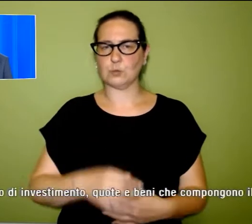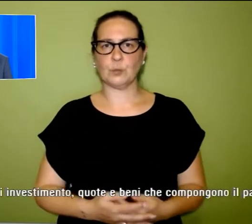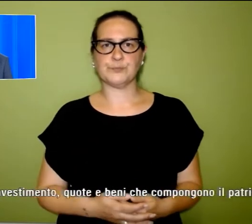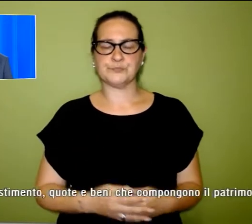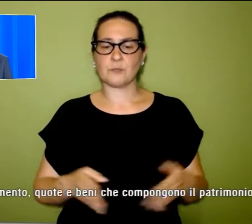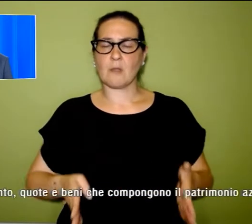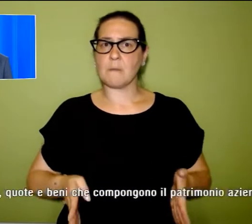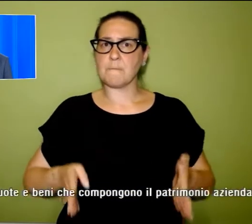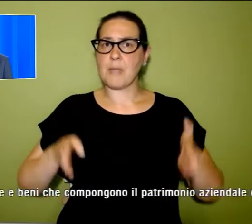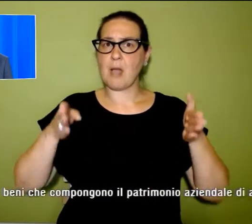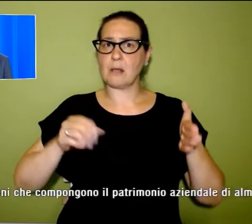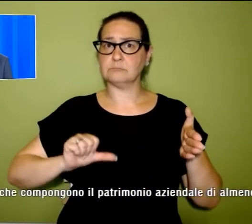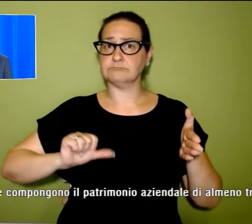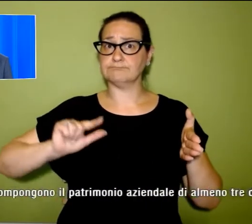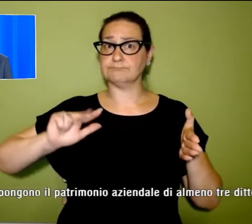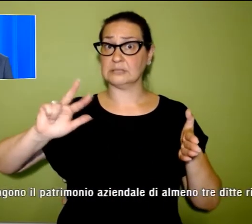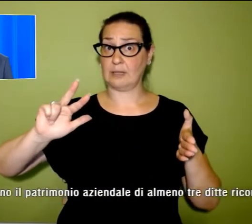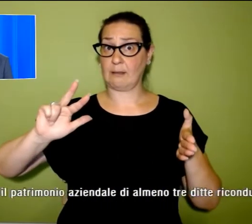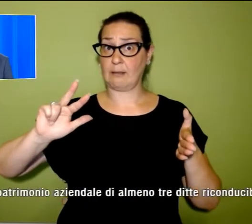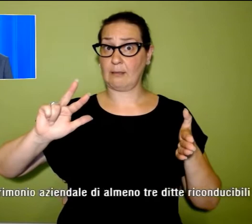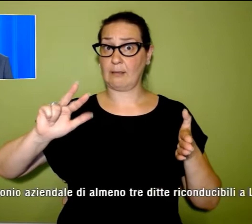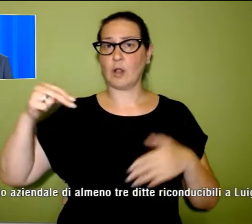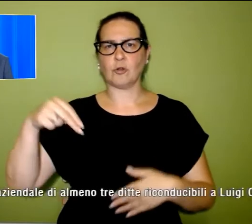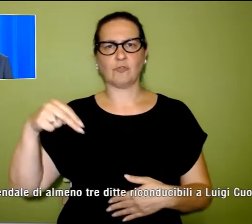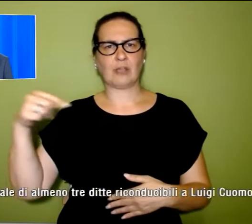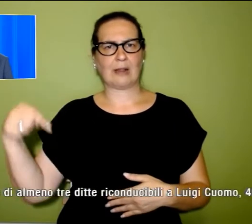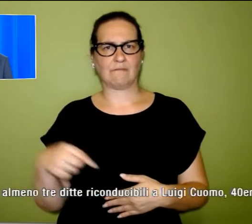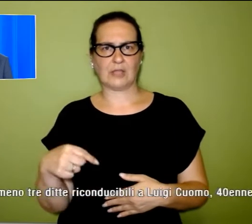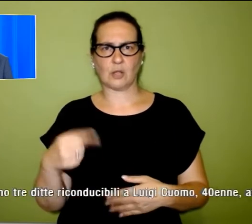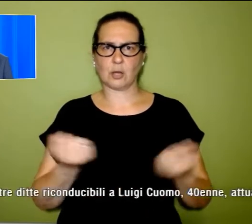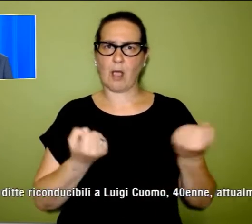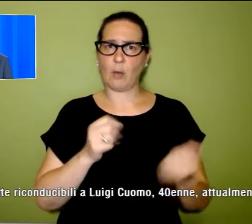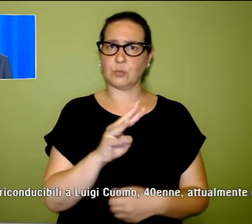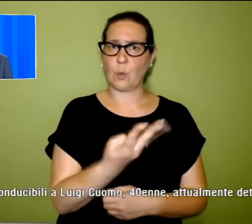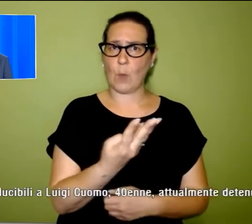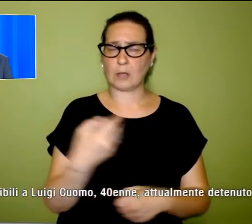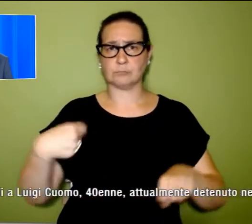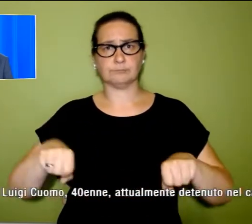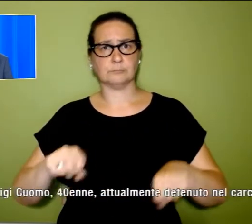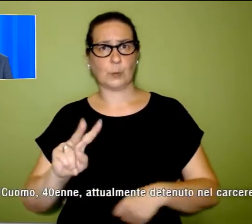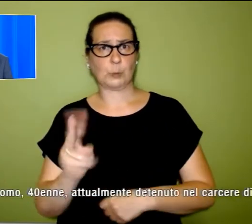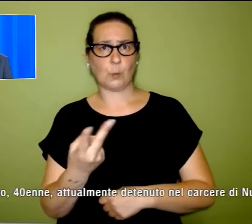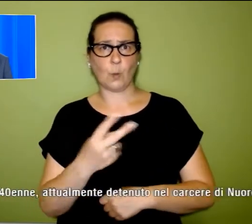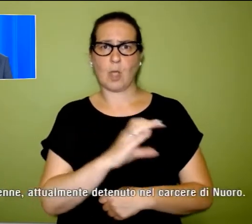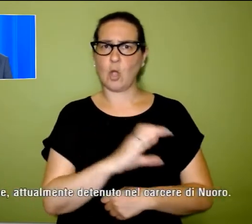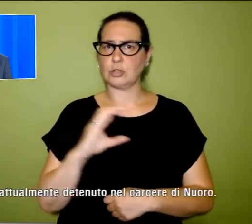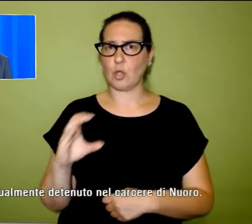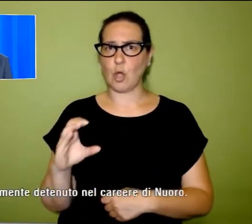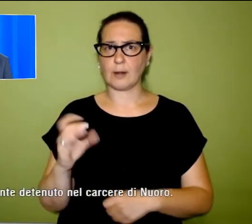una palazzina di tre piani a Nocera Inferiore, quattro auto, due motociclette, conti correnti, un